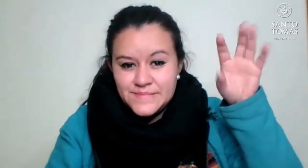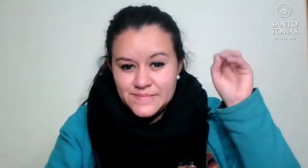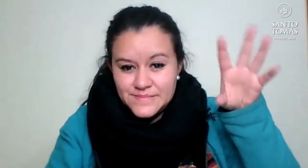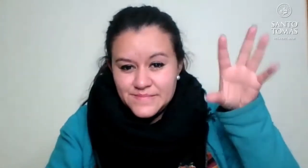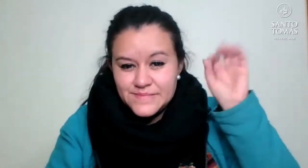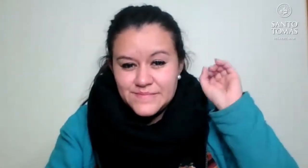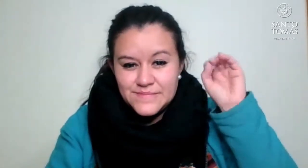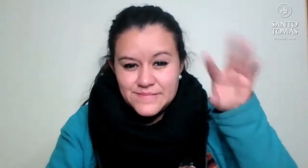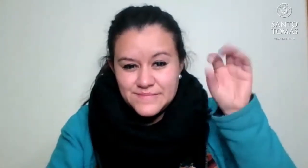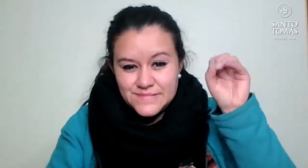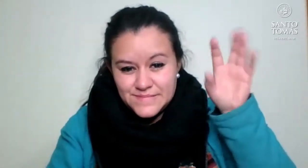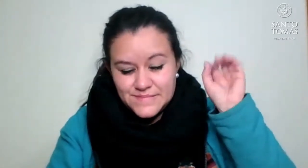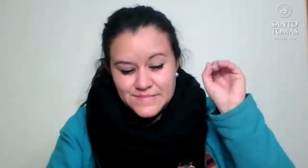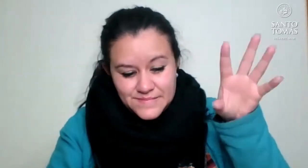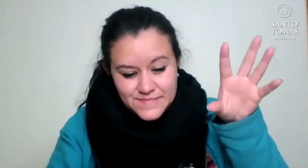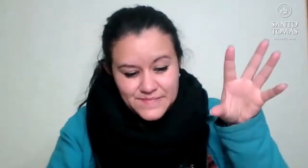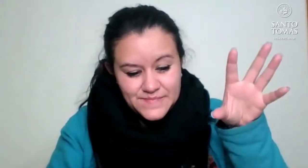Seguimos con la ciudad de Villa Alemana.